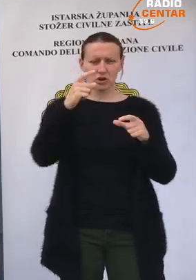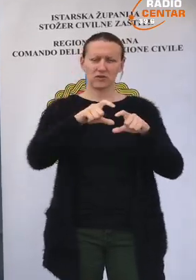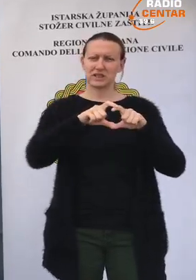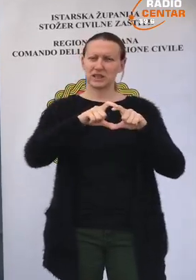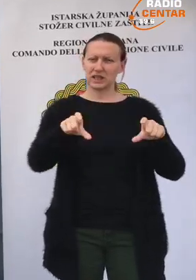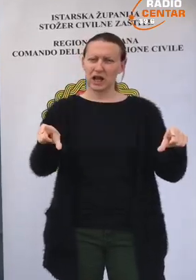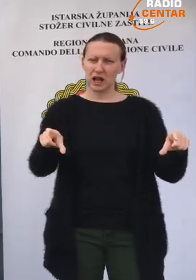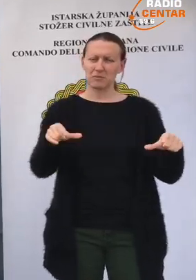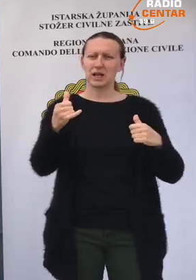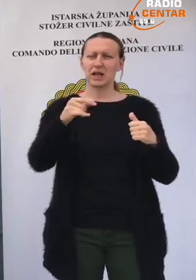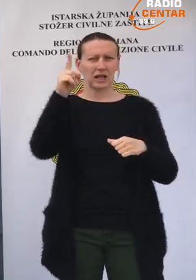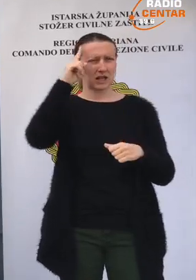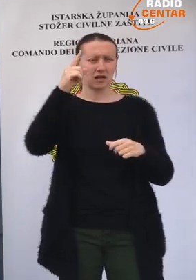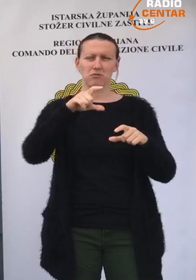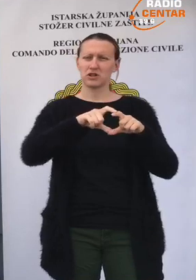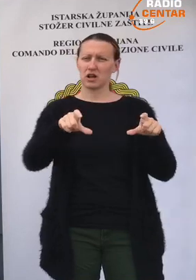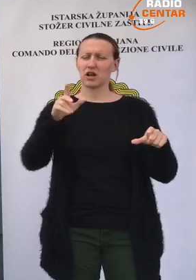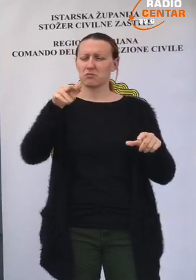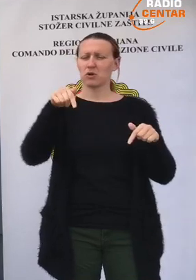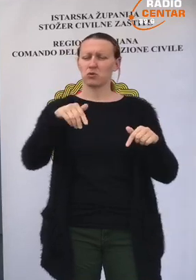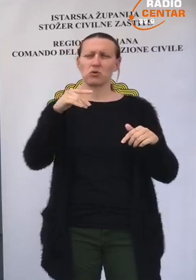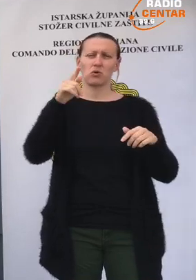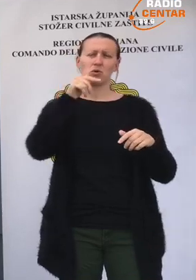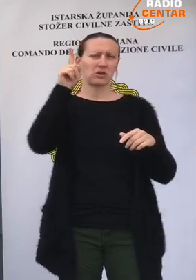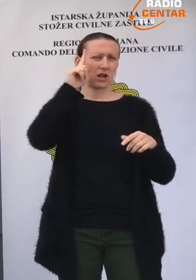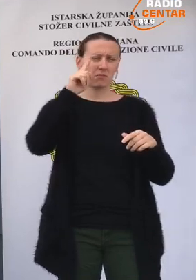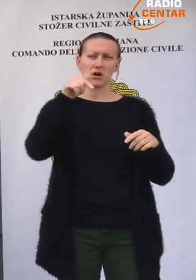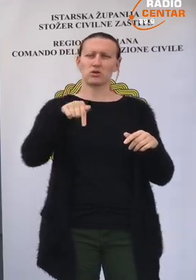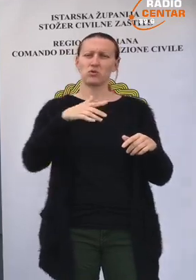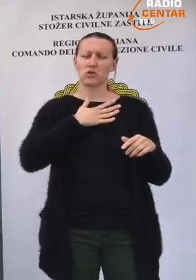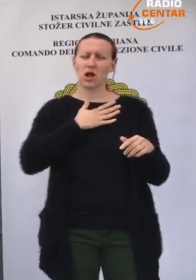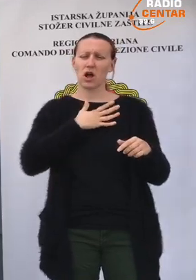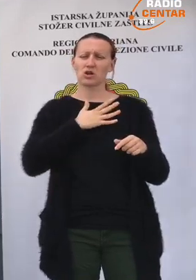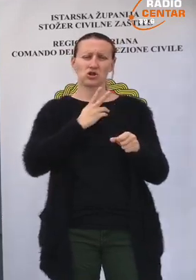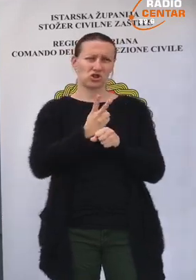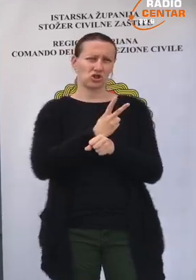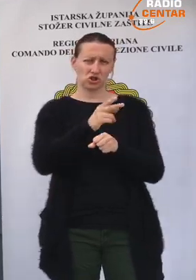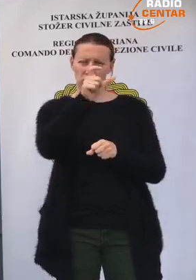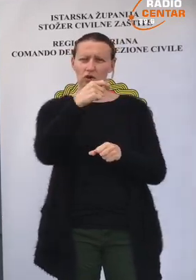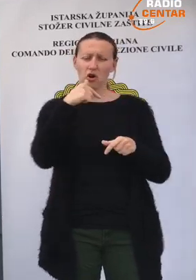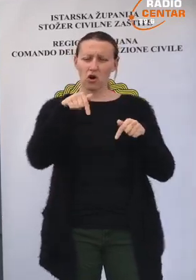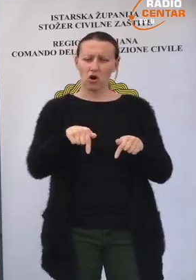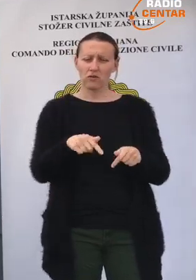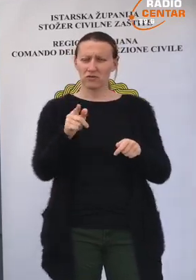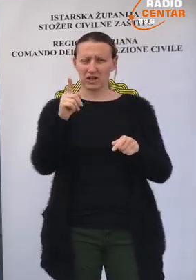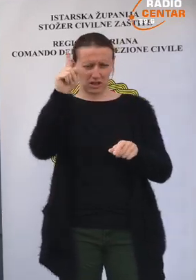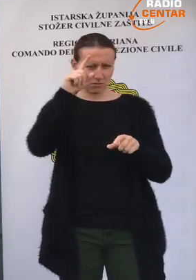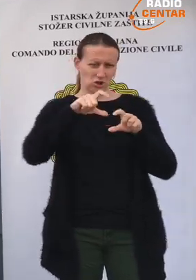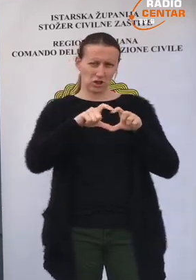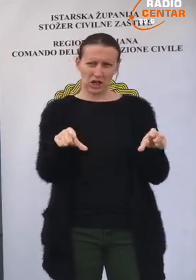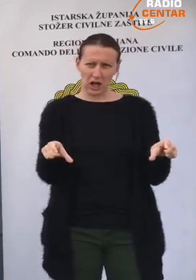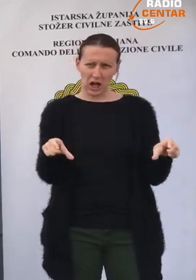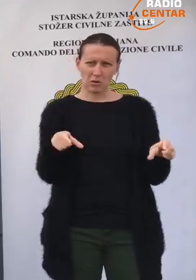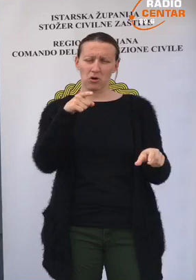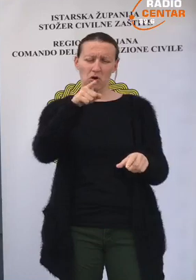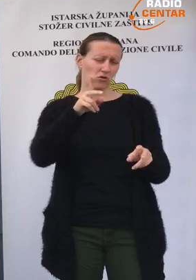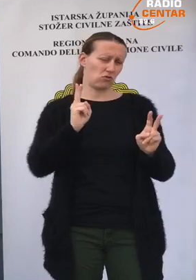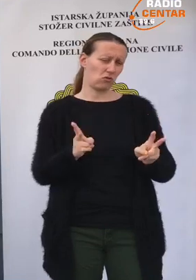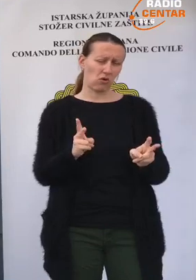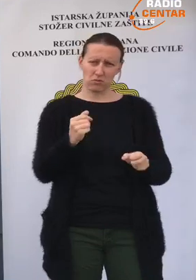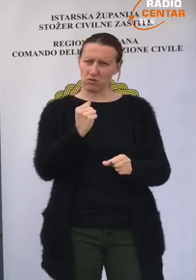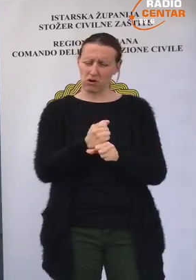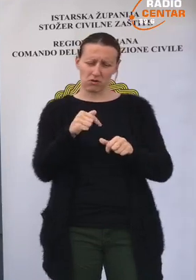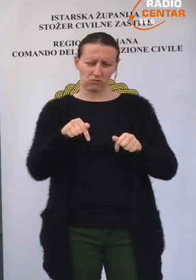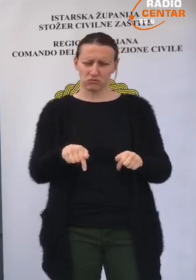slovenskih registracija ili njemačke. Ima tu ljudi koji su iz njemačke, naši državljani, koji su ovde sa njemačkim tablicama. I oni